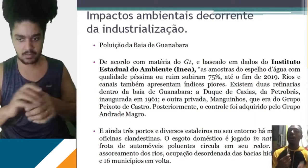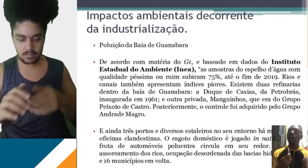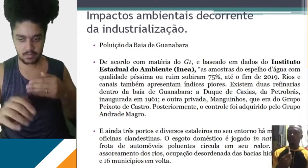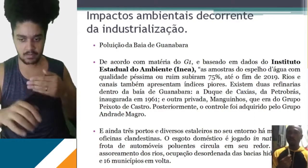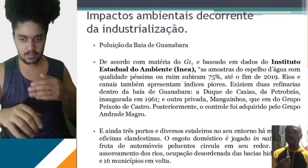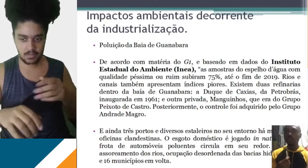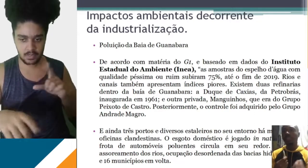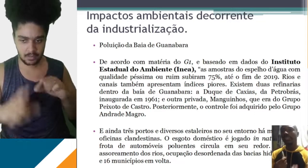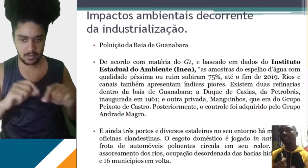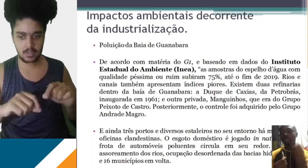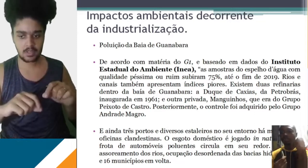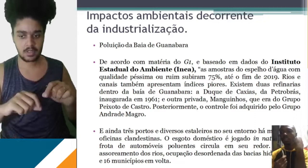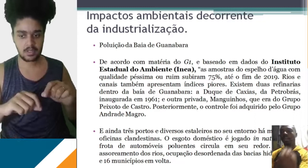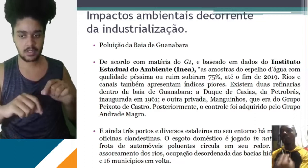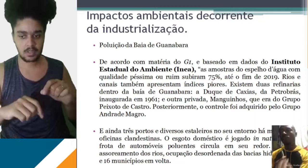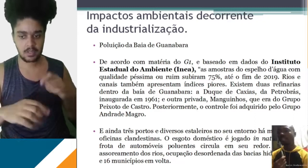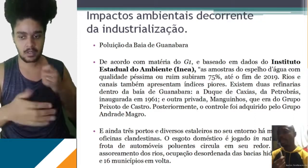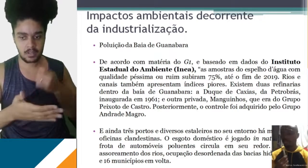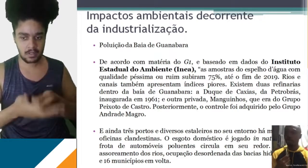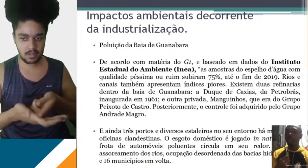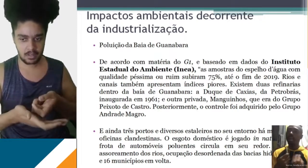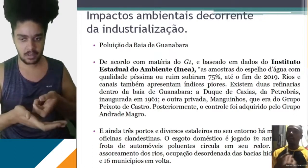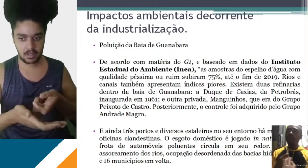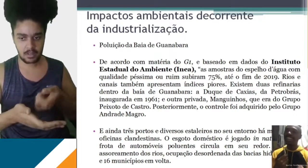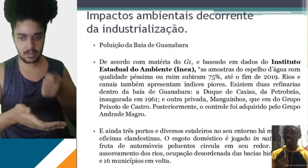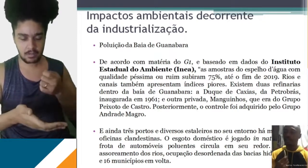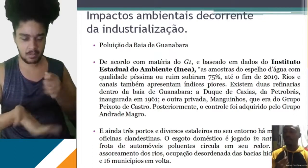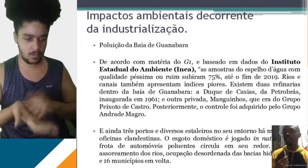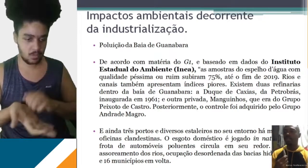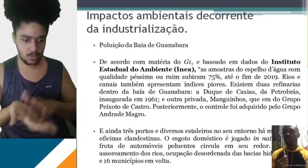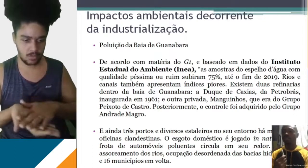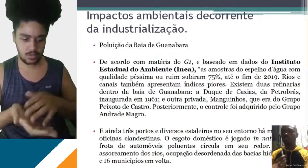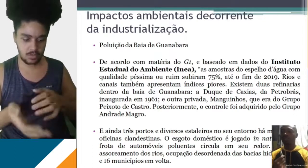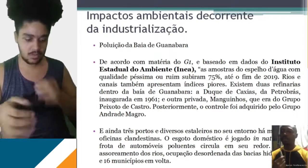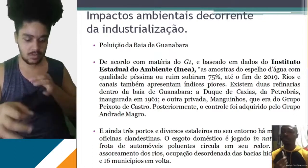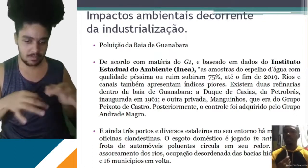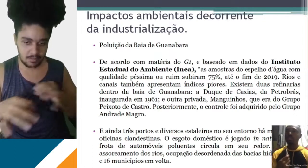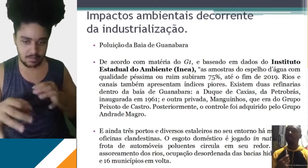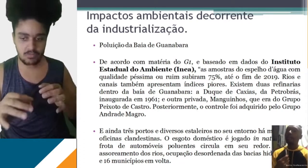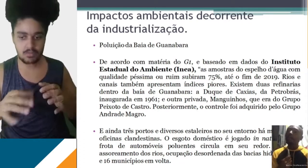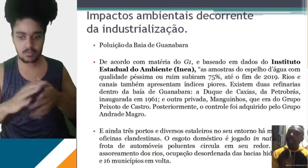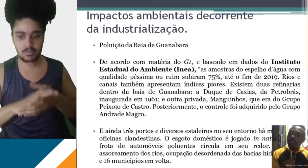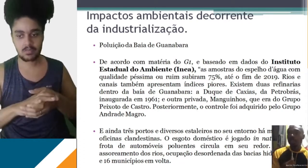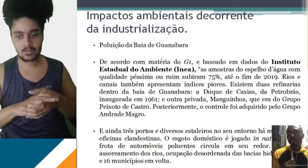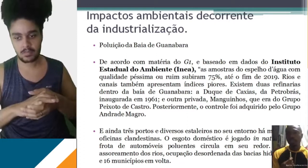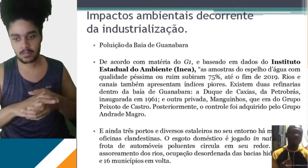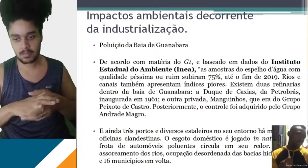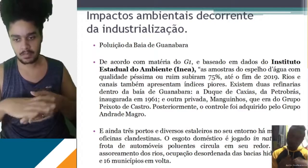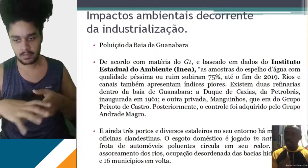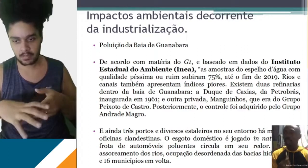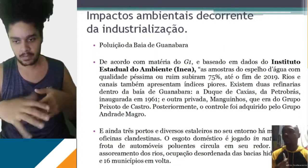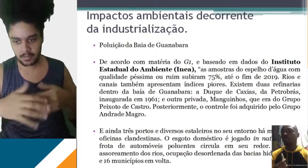preferem pagar multas do que necessariamente arrumar a casa ou organizar melhor o território de modo que o ambiente sofre menos